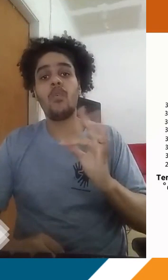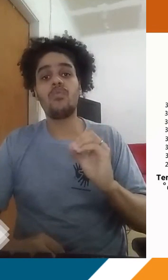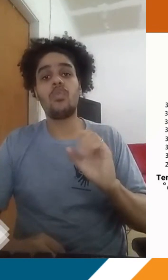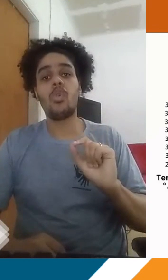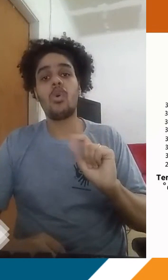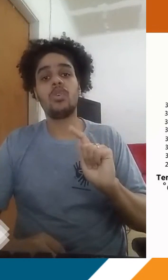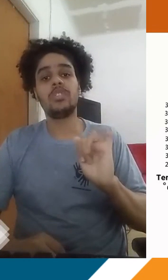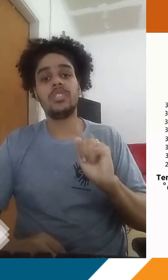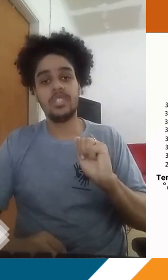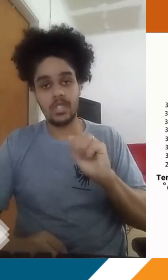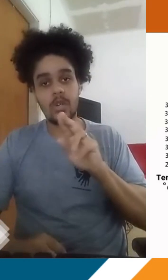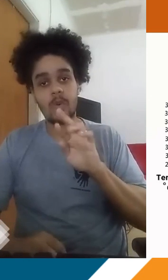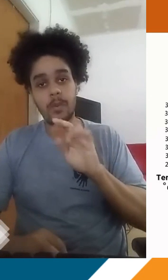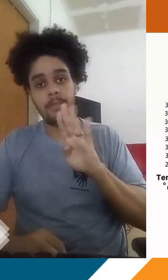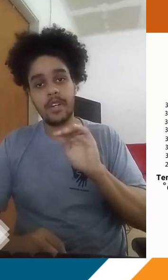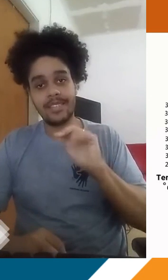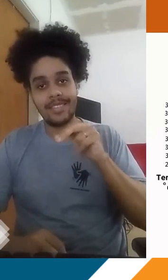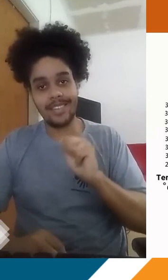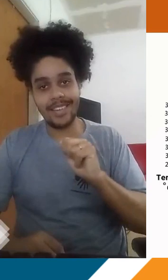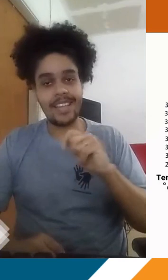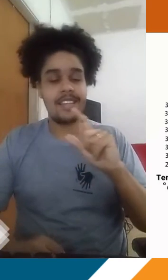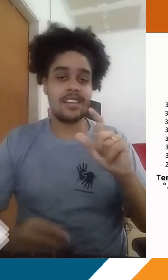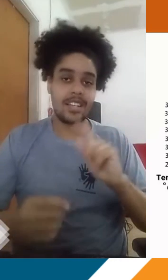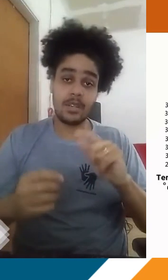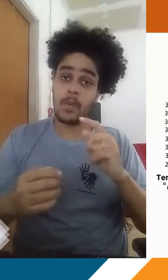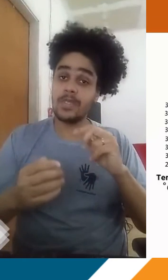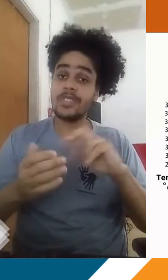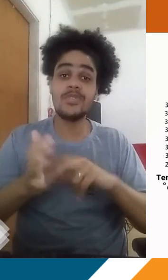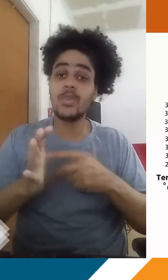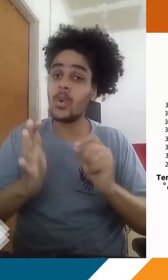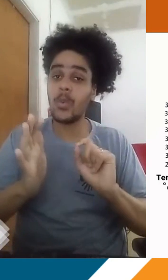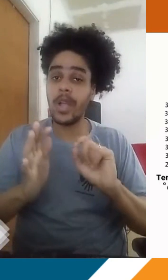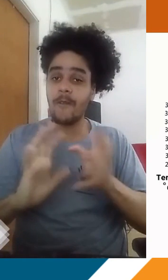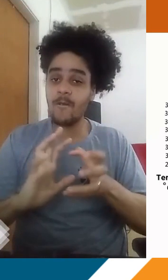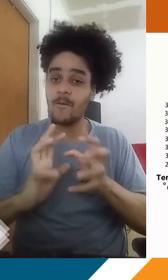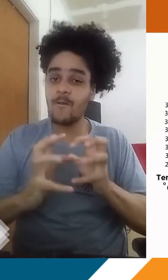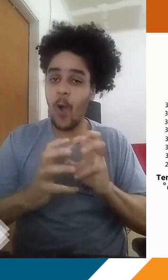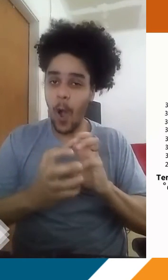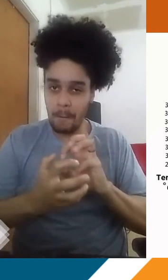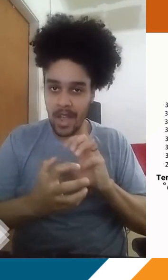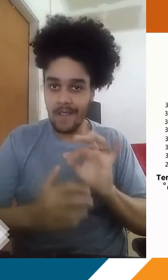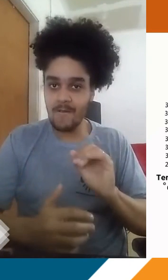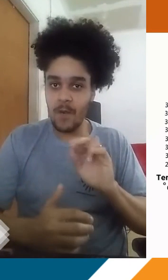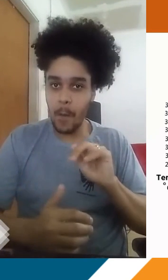Morfologia urbana. O que seria isso? Morfologia, gente, tem a ver com forma, tá? Essa palavra